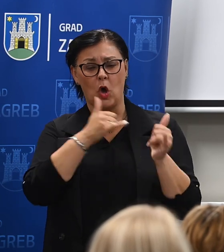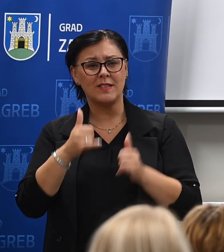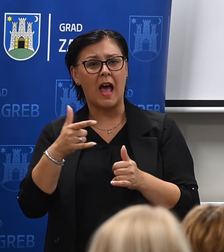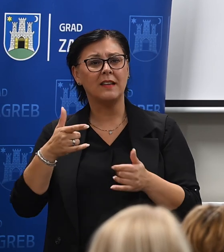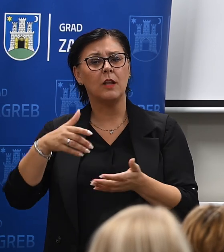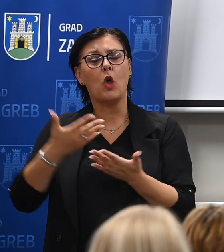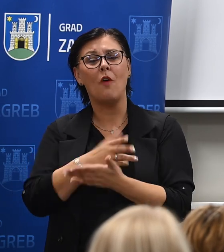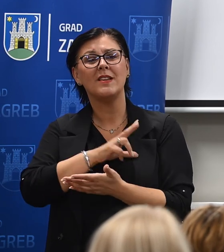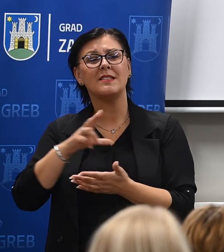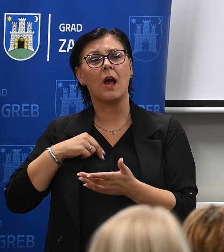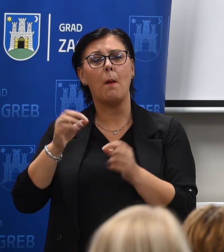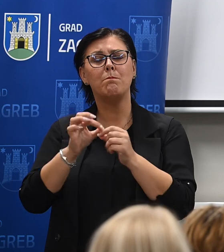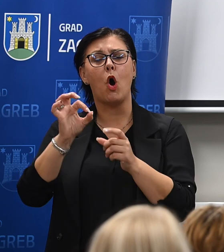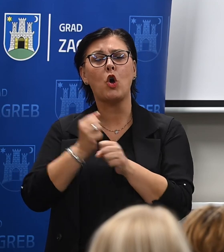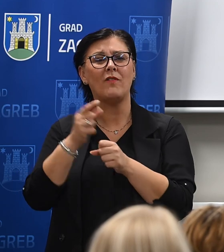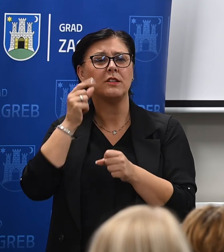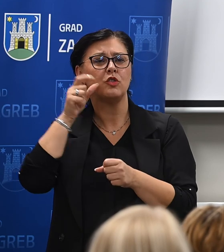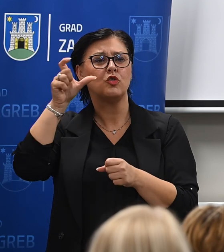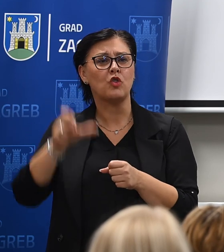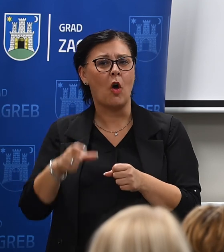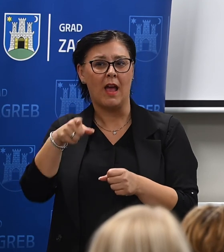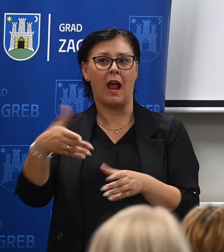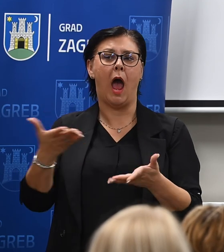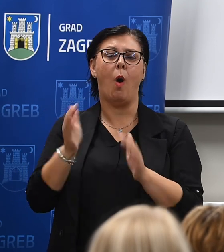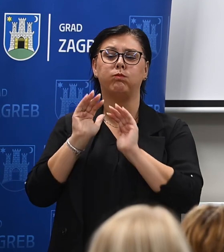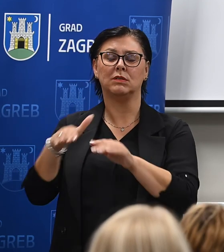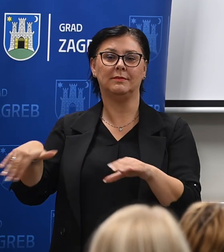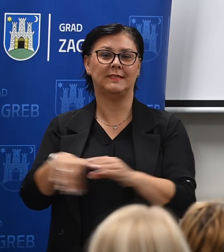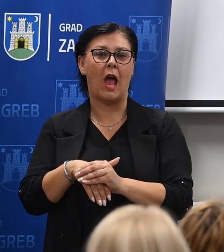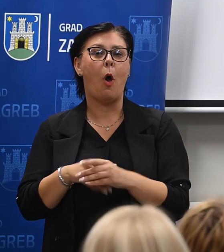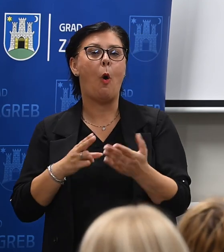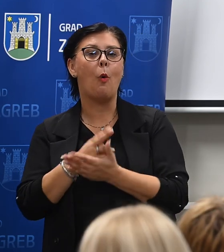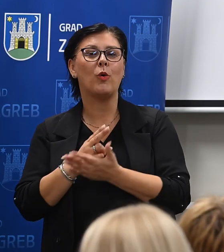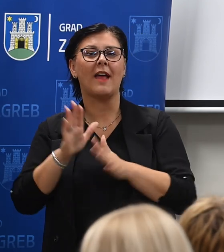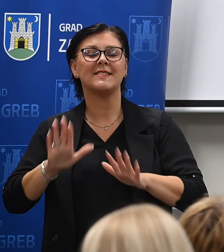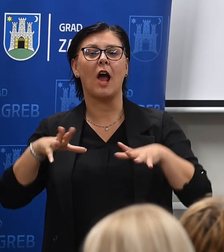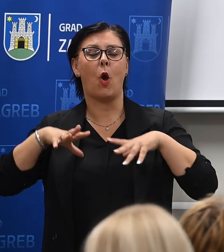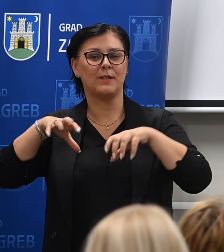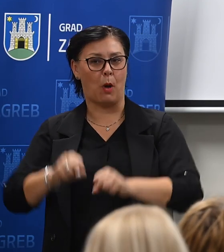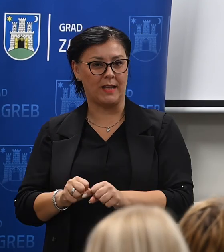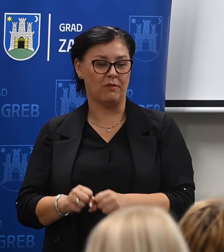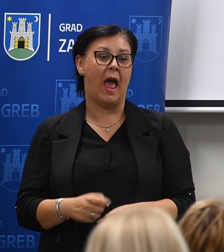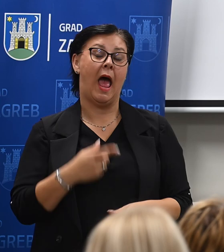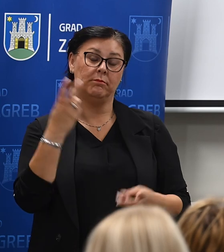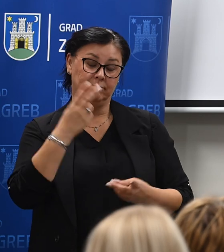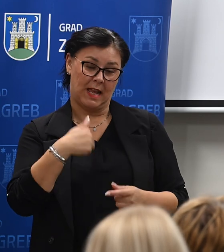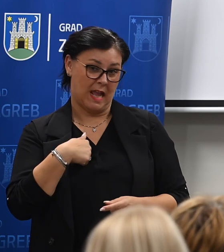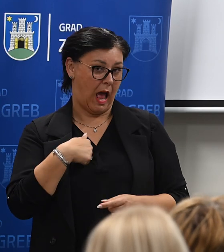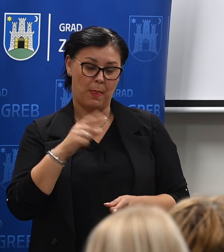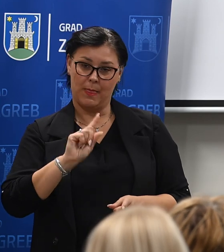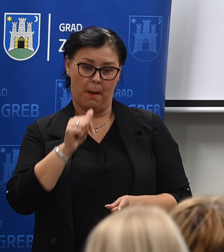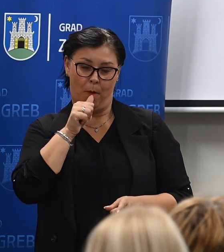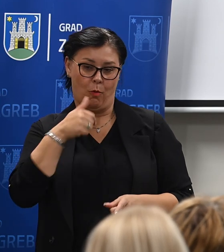četvrtinovi zajedni iz tog Tonka Bogovca u stranačkoj liniji za poslu i uredu za gospodarstvo. Kao prvo, ja ne zapošljavam, niti